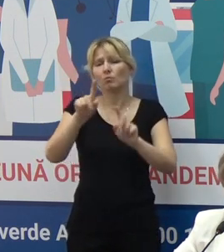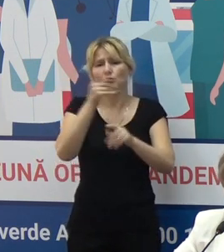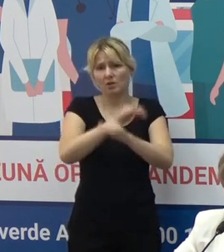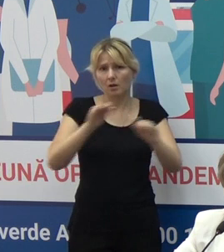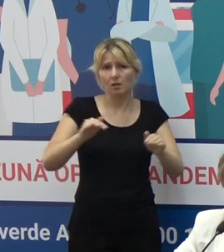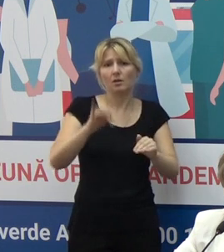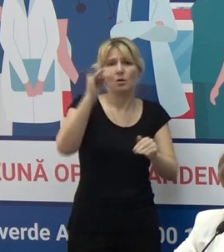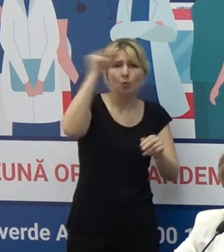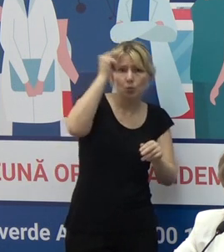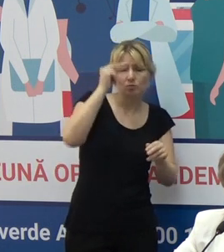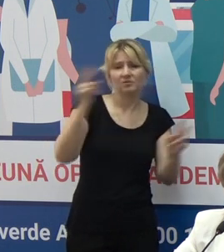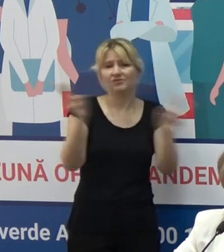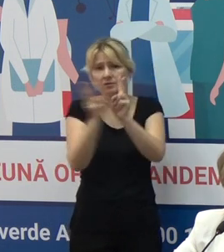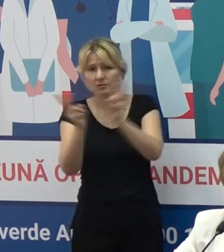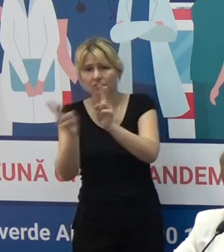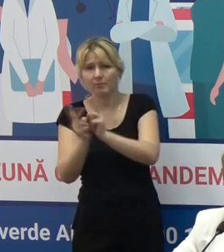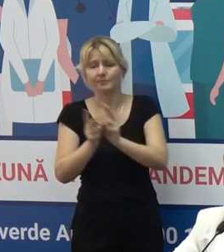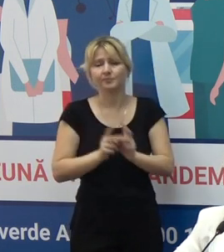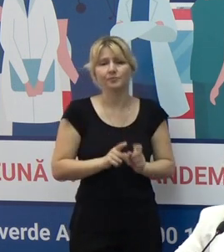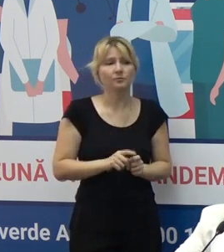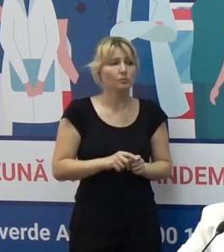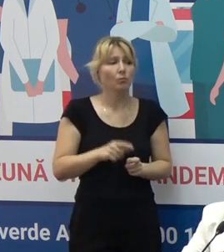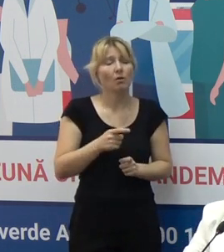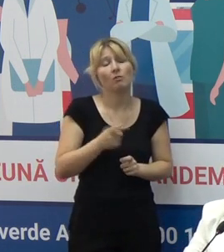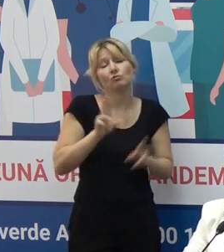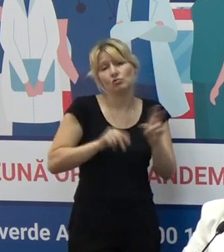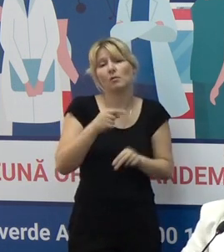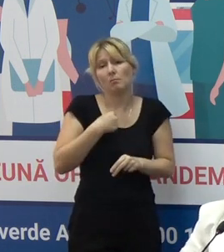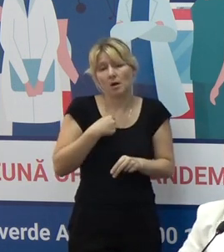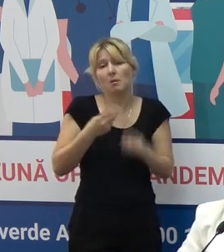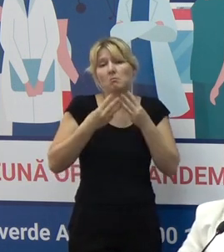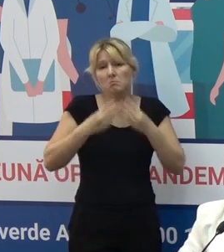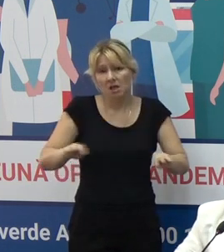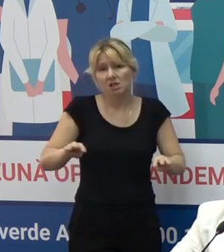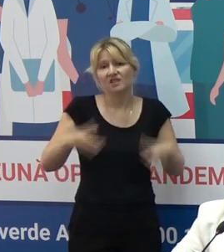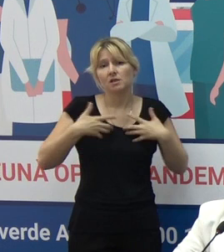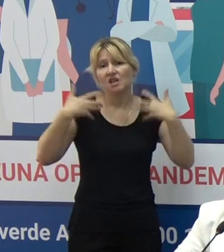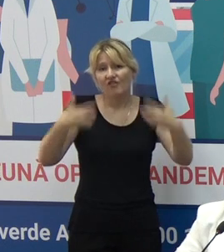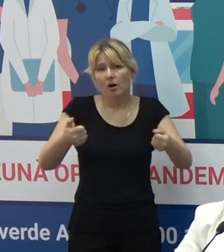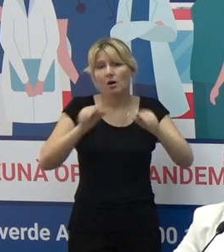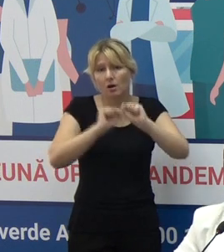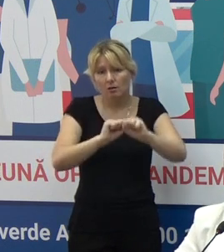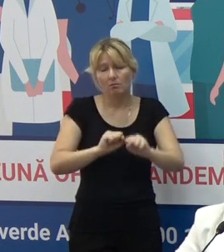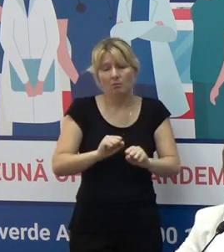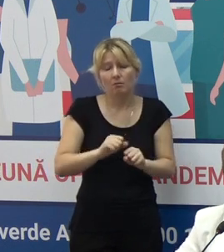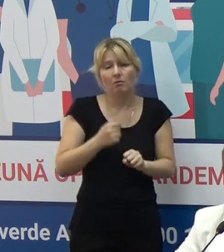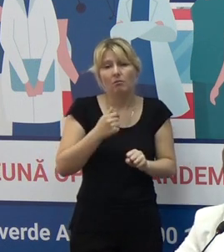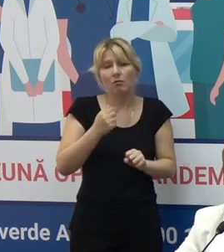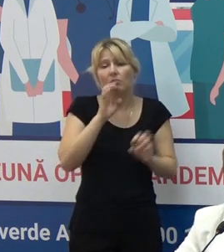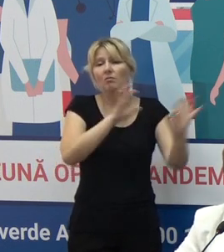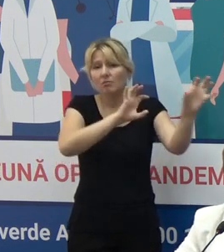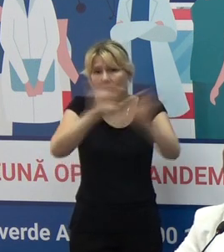elevi, în calitate de Minister Sănătății trebuie să fim siguri că copiii care frecventează